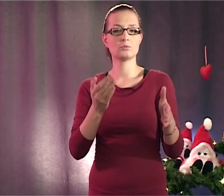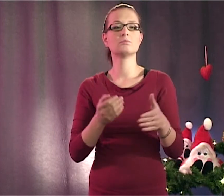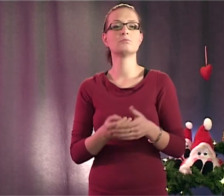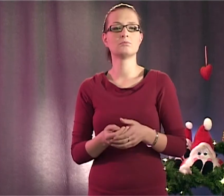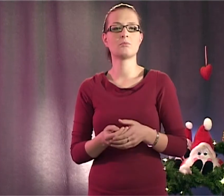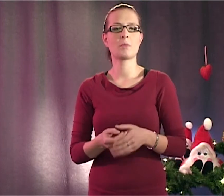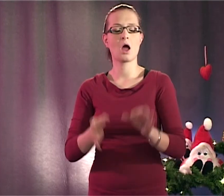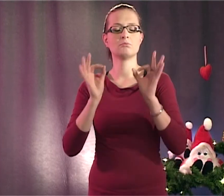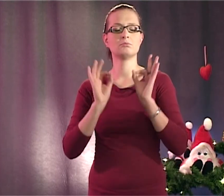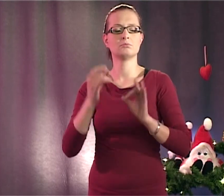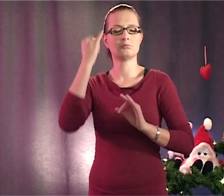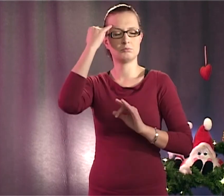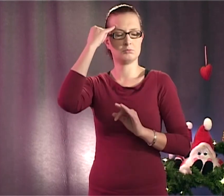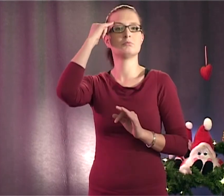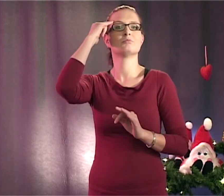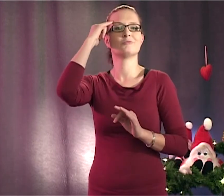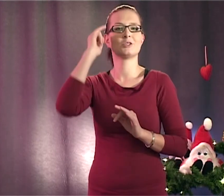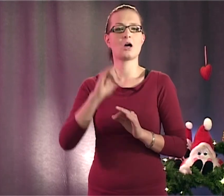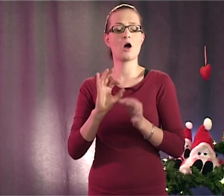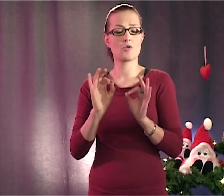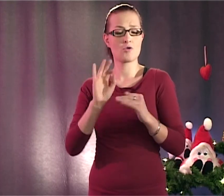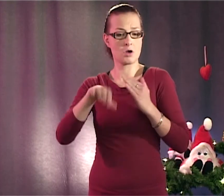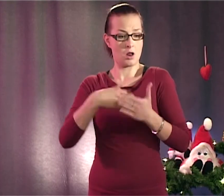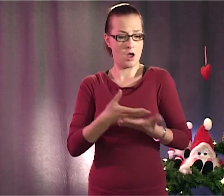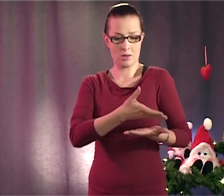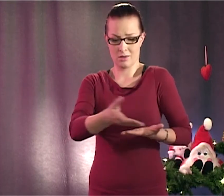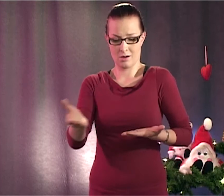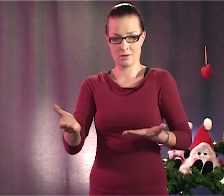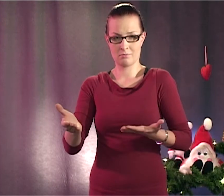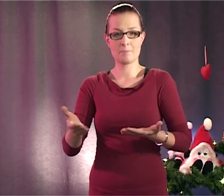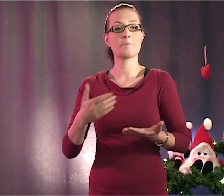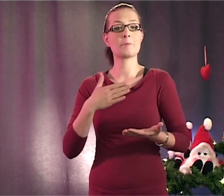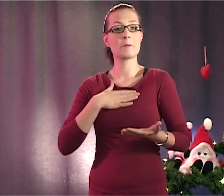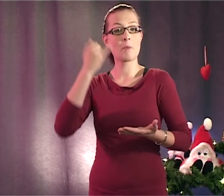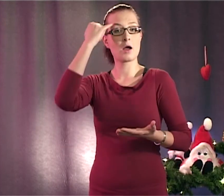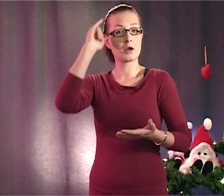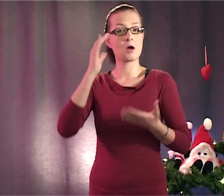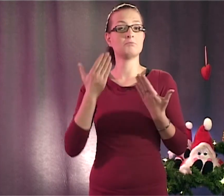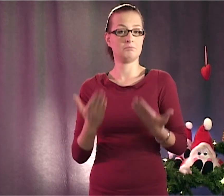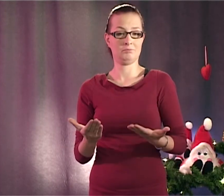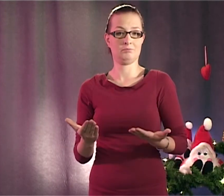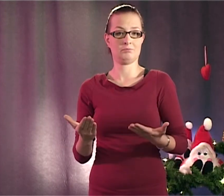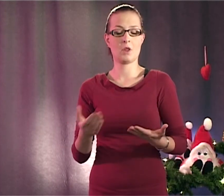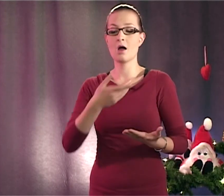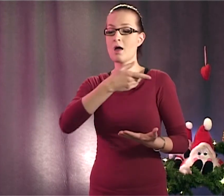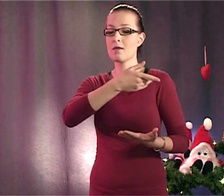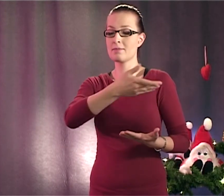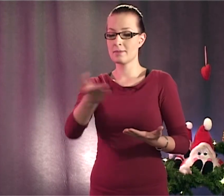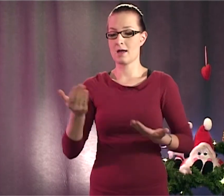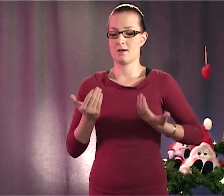täydellisen idean, miten saan lahjat jaettua. Ideani on tämä. Te ajatte rekeä ja viette